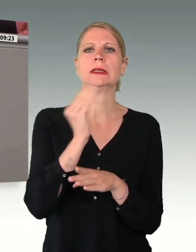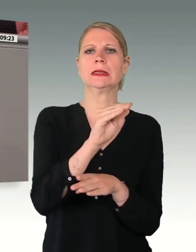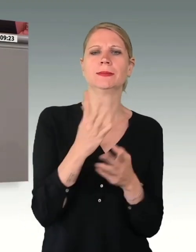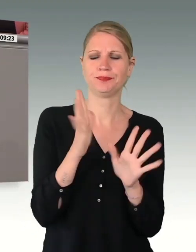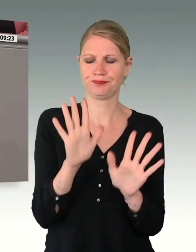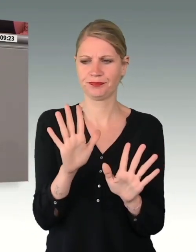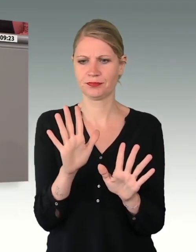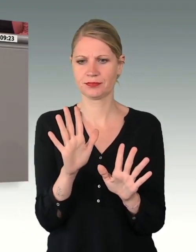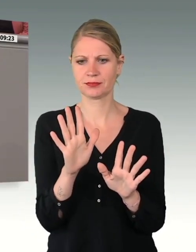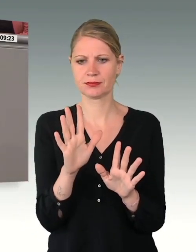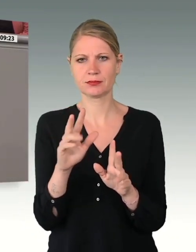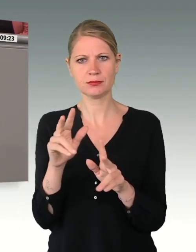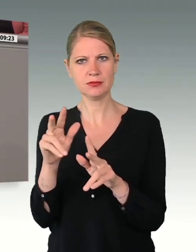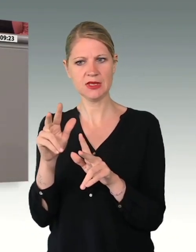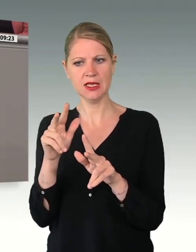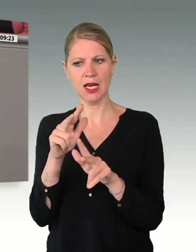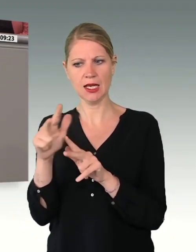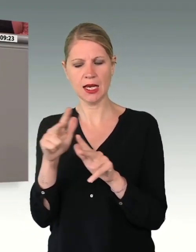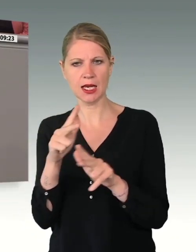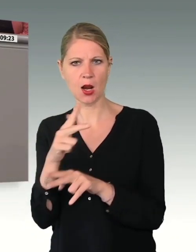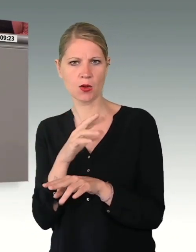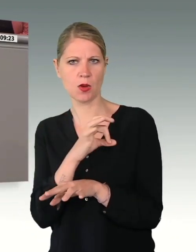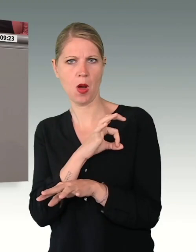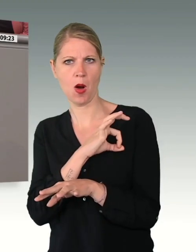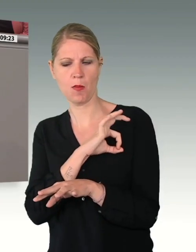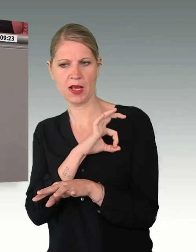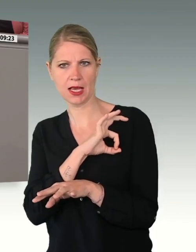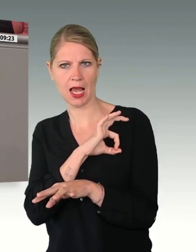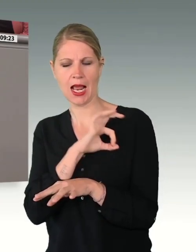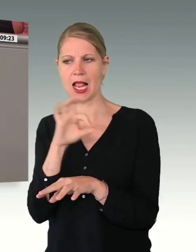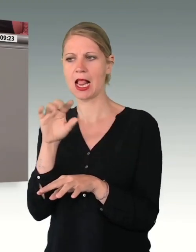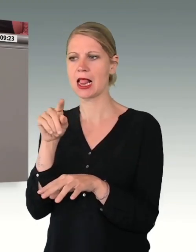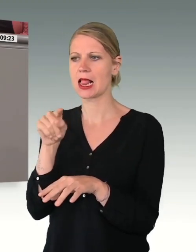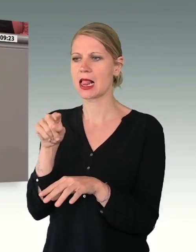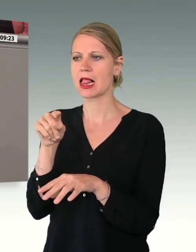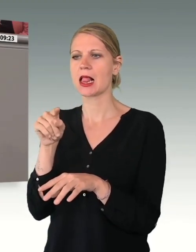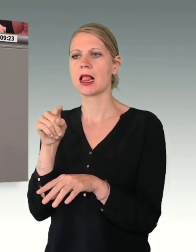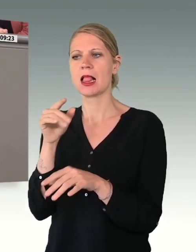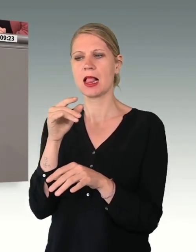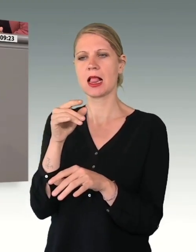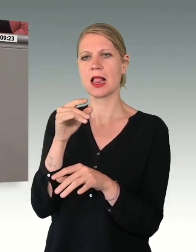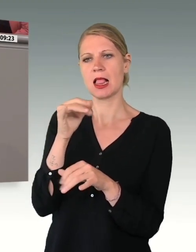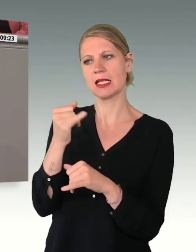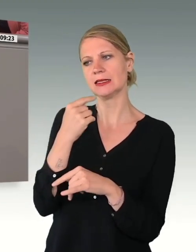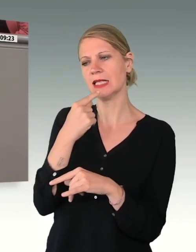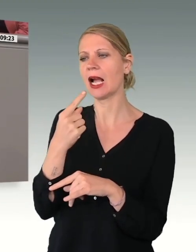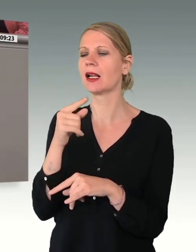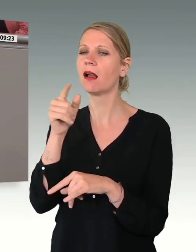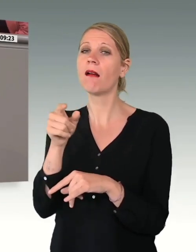Regierungsparteien der Union Untätigkeit in den letzten Legislaturperioden vorwerfen, die 2015